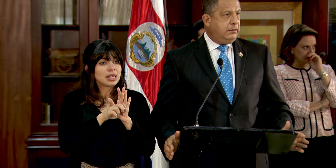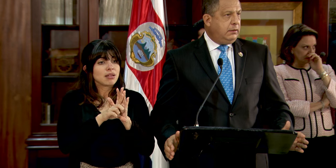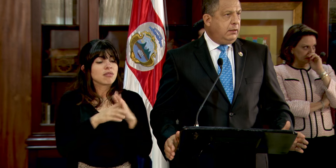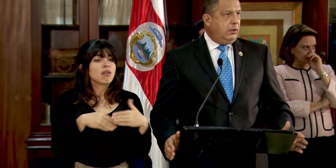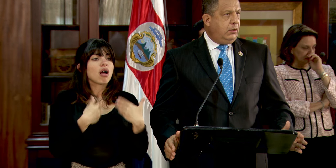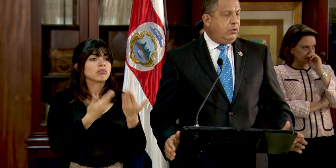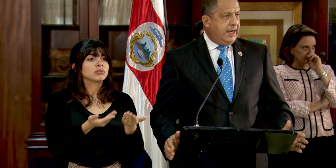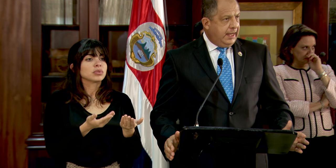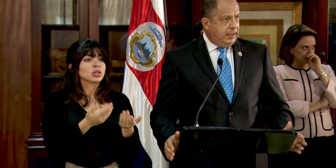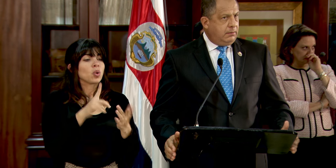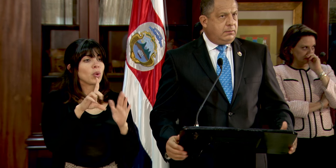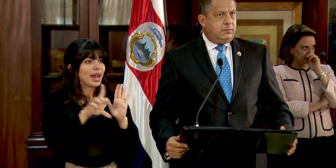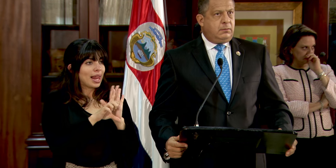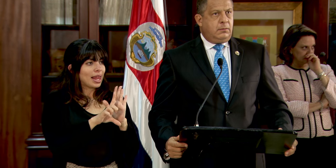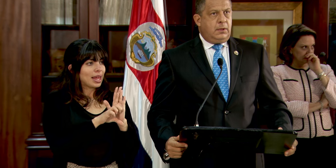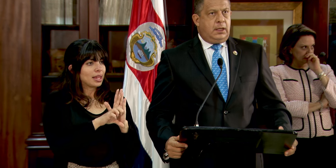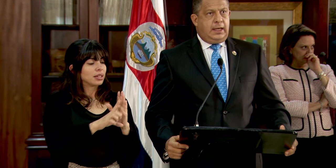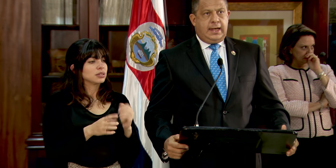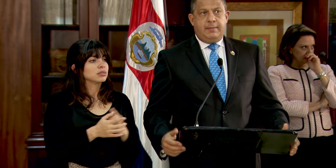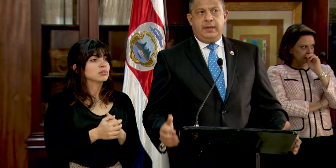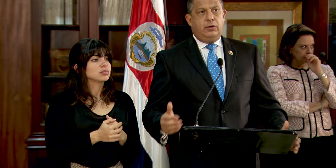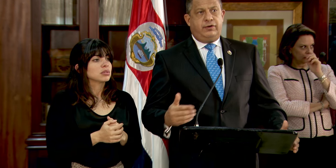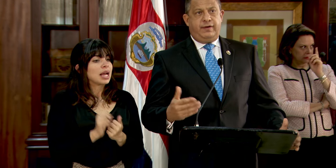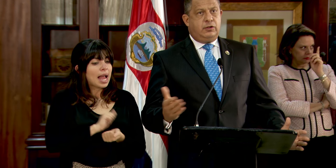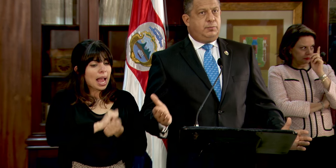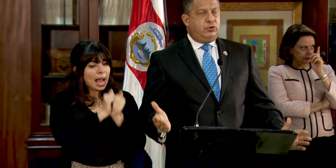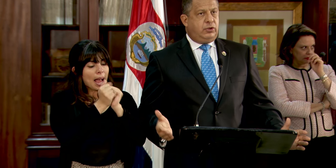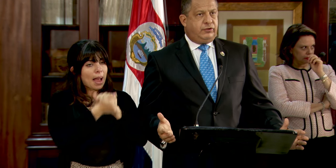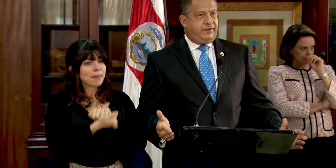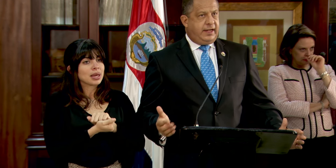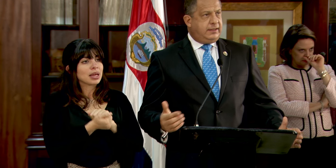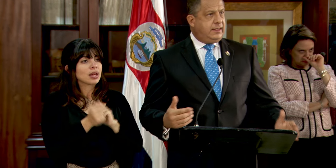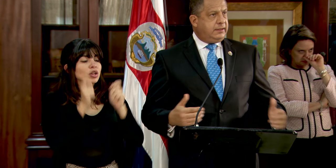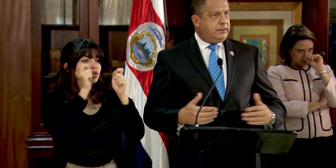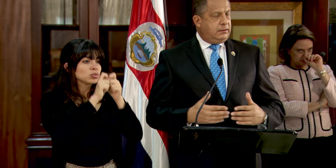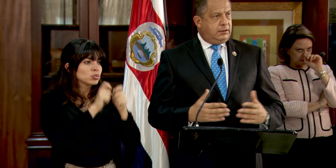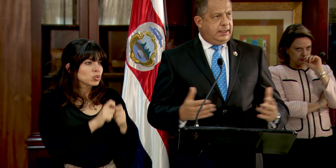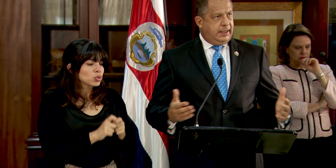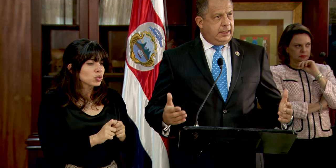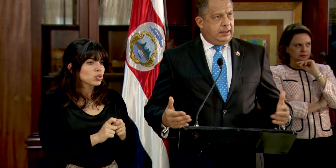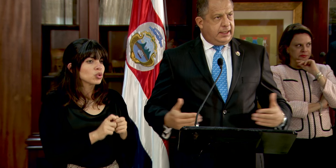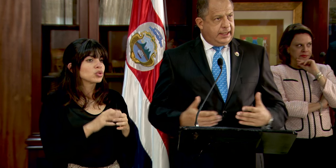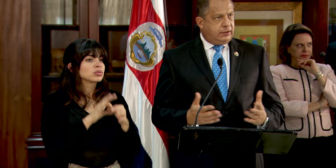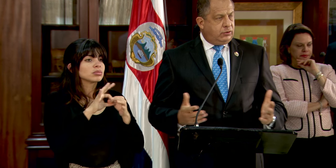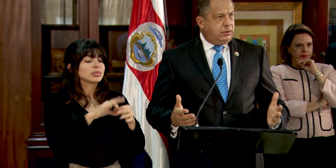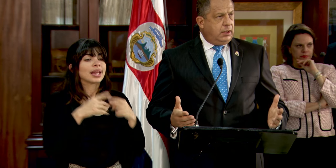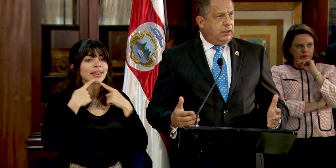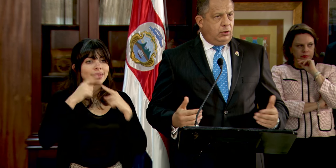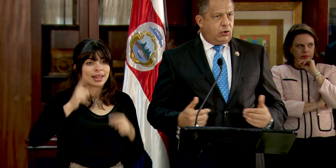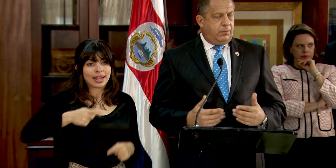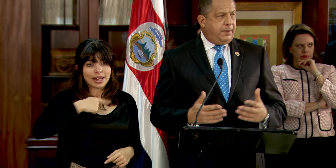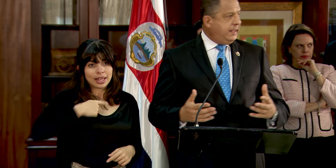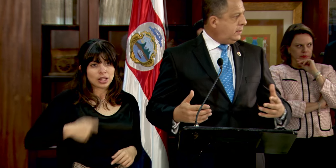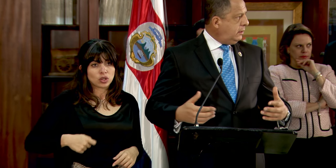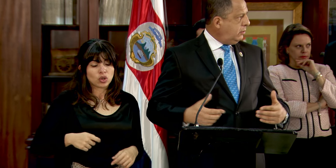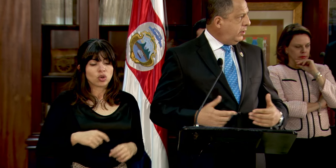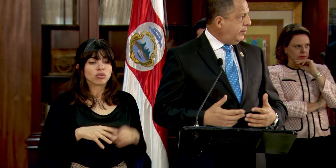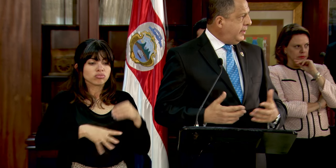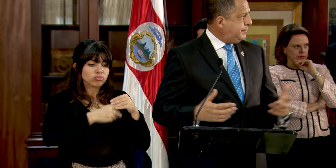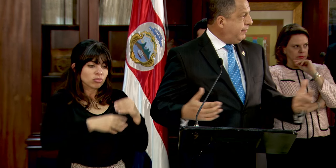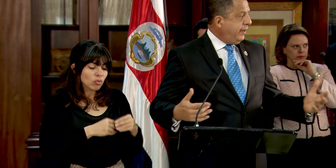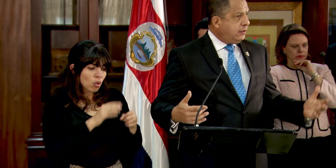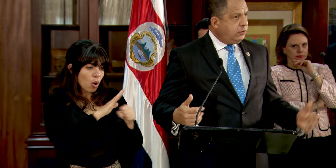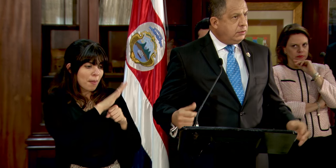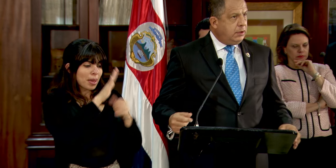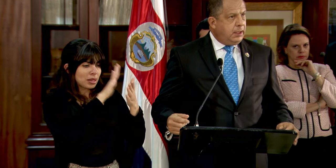emita una ley que cambie las referencias del decreto, lo complete, lo